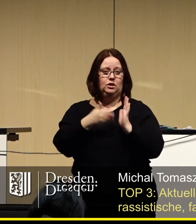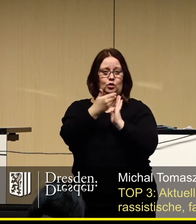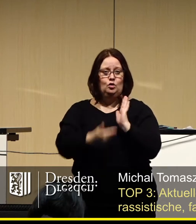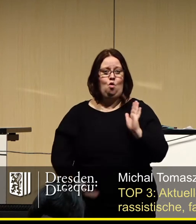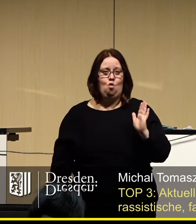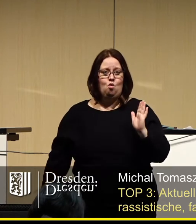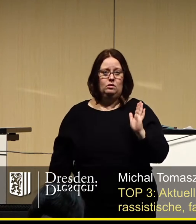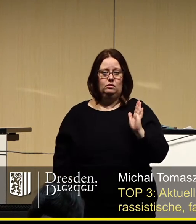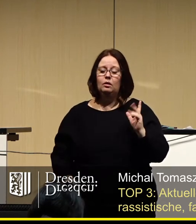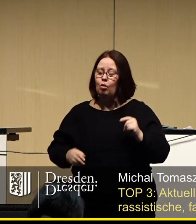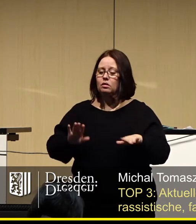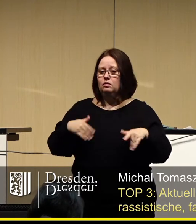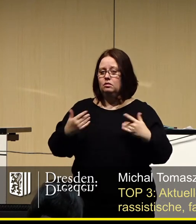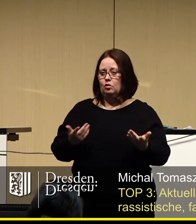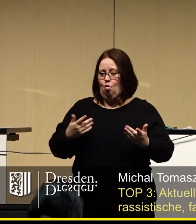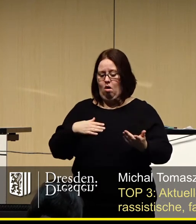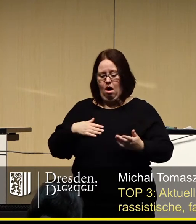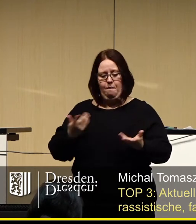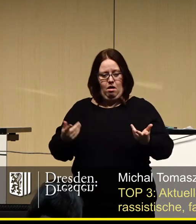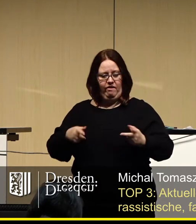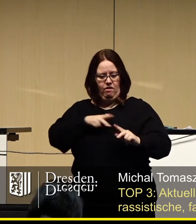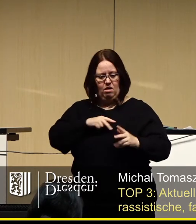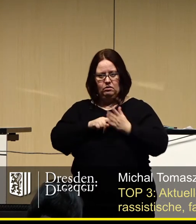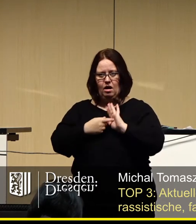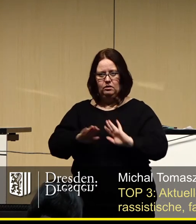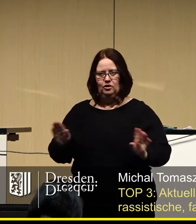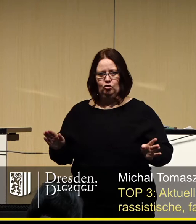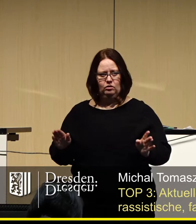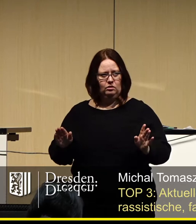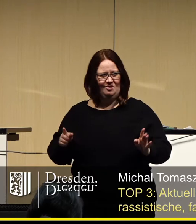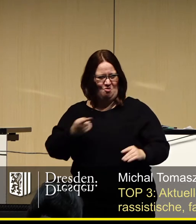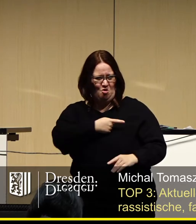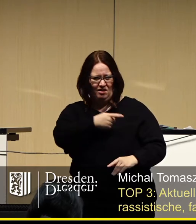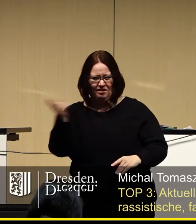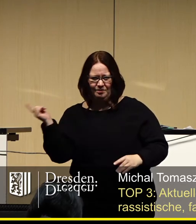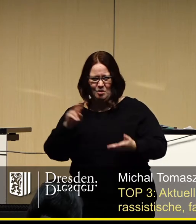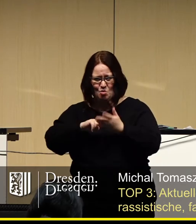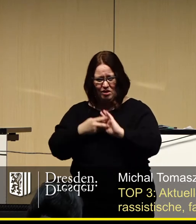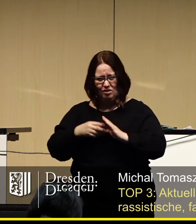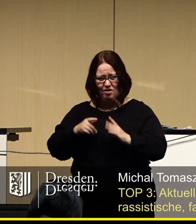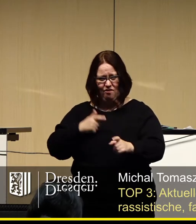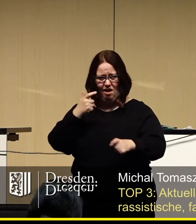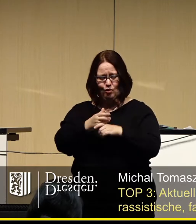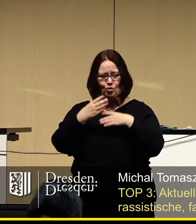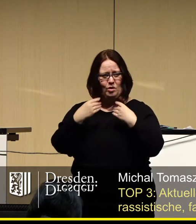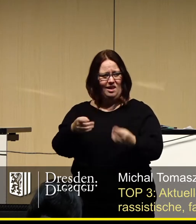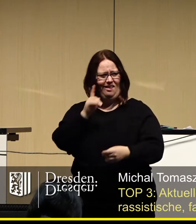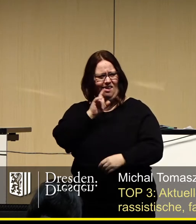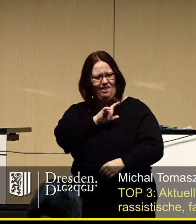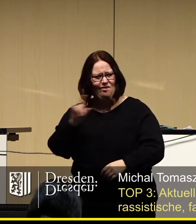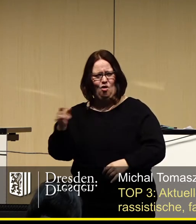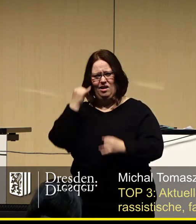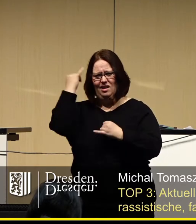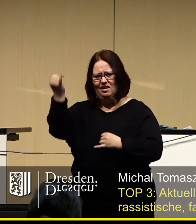zumindest können diese Zuversicht nicht nahe legen. Übernehmen Sie die politische Verantwortung dafür, dass Woche für Woche